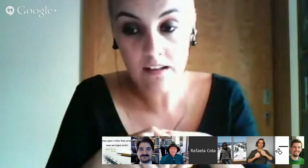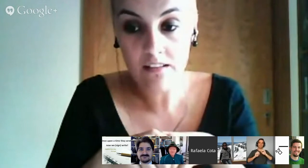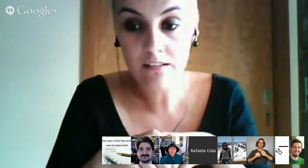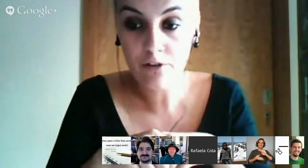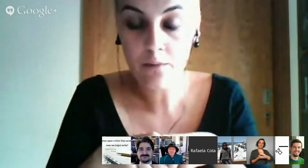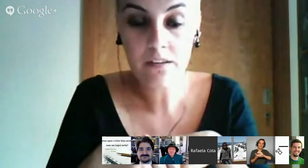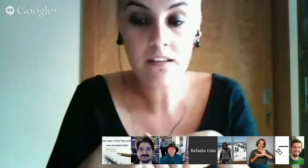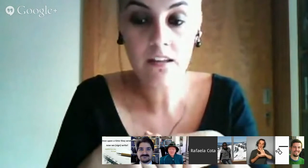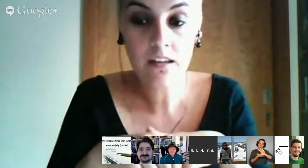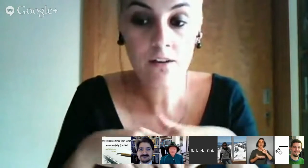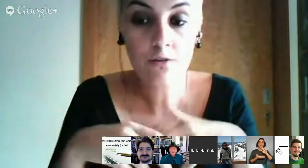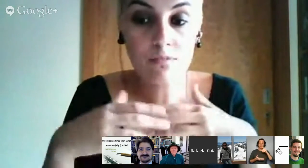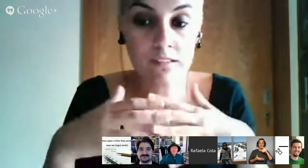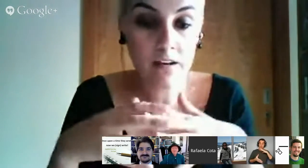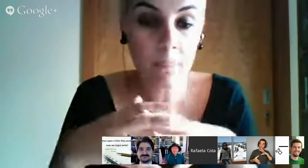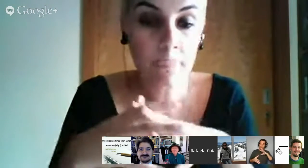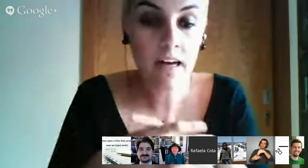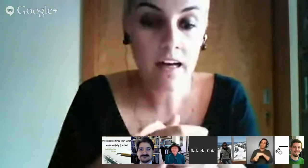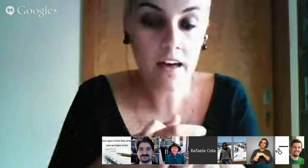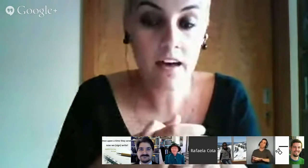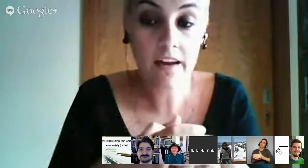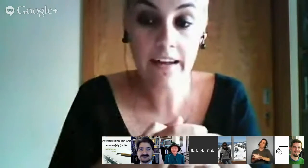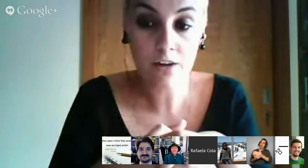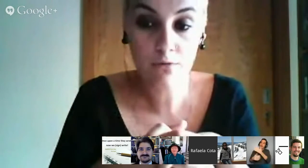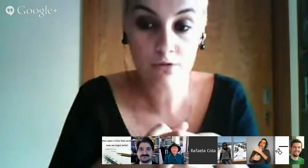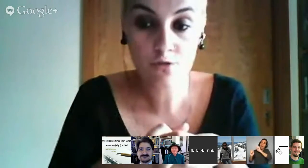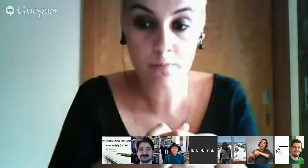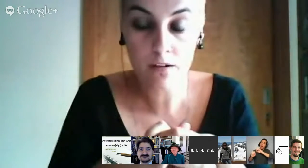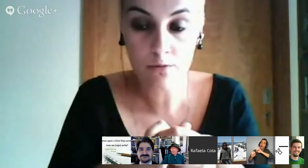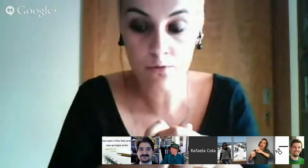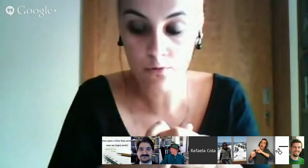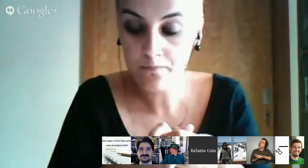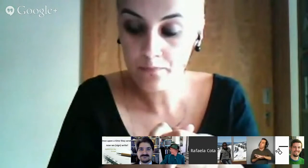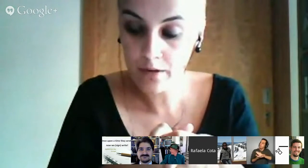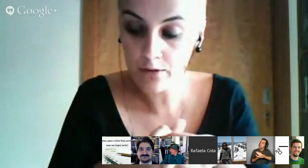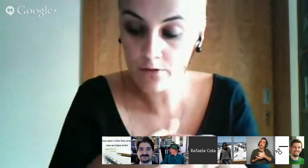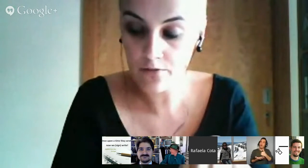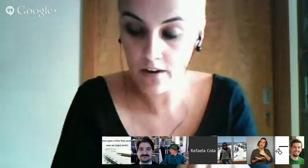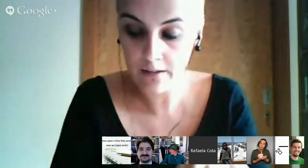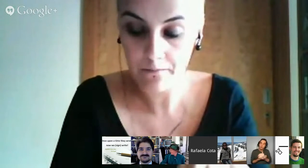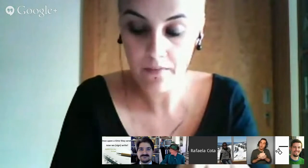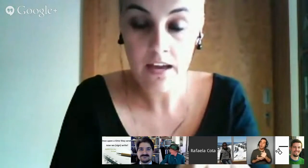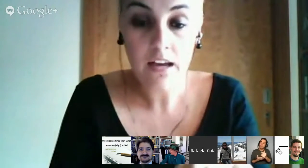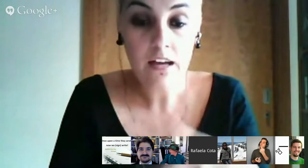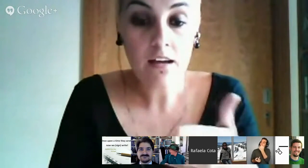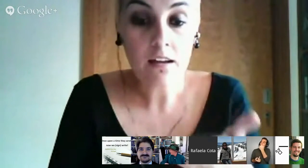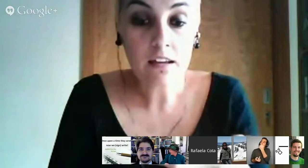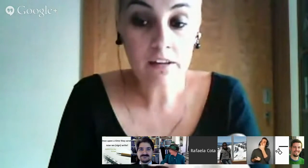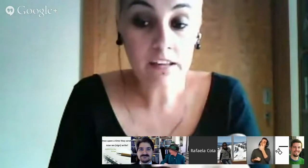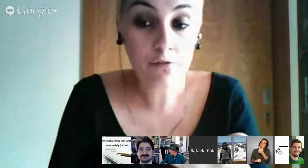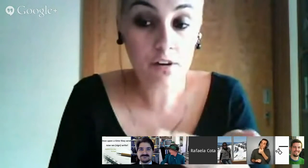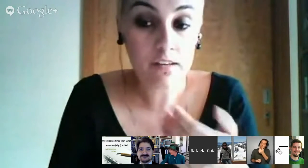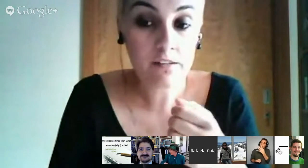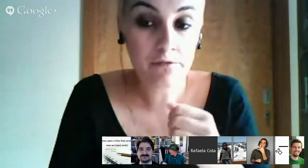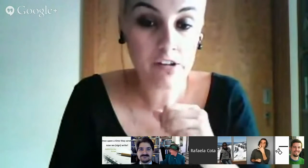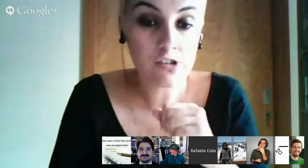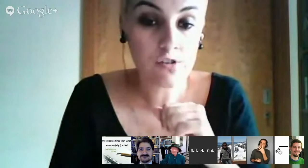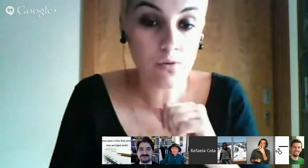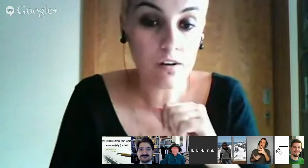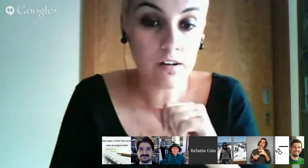dessas aulas e foi a partir daí que comecei a ganhar gosto pelo SignWriting. E foi isso que fez com